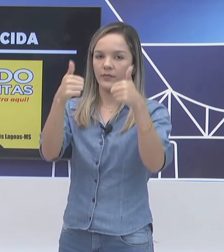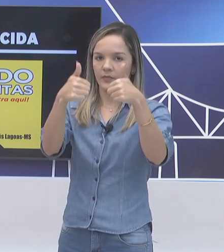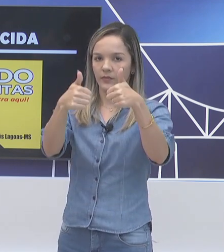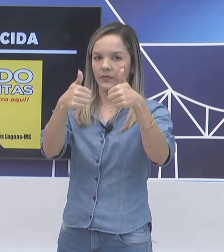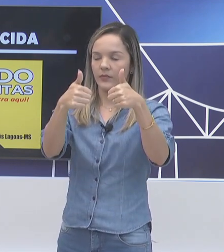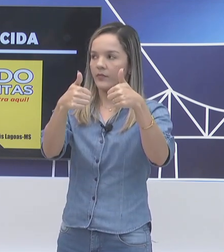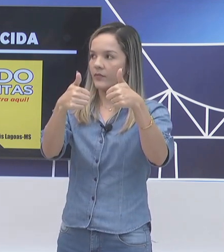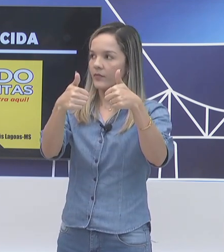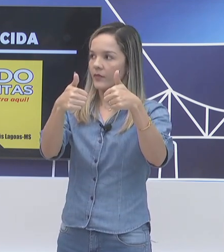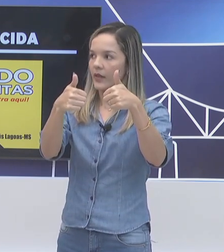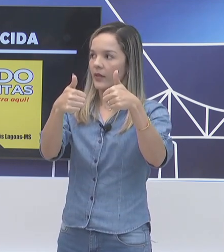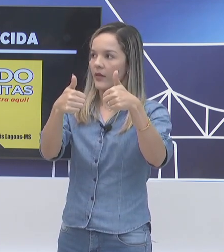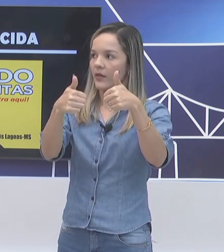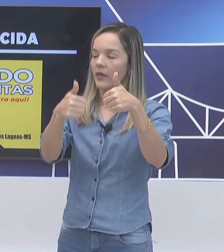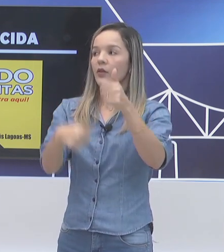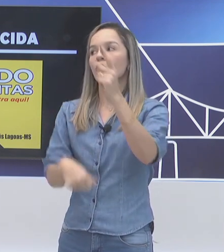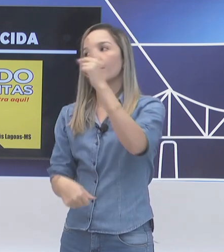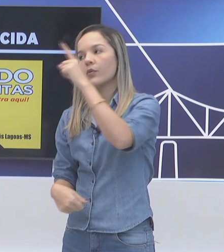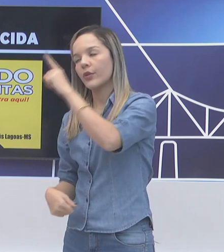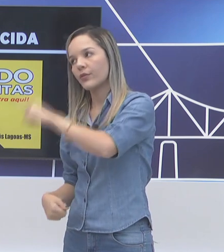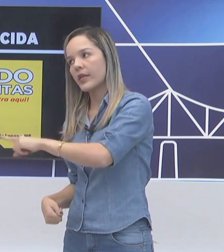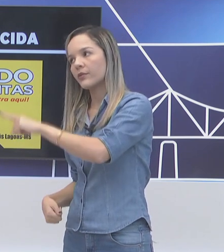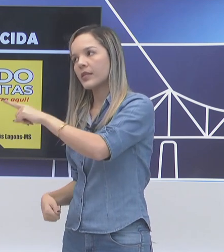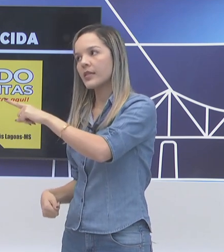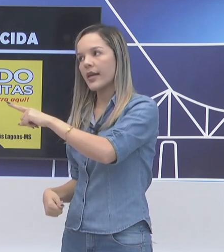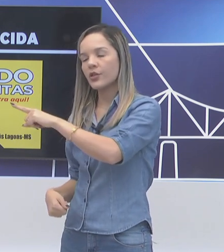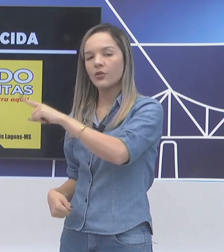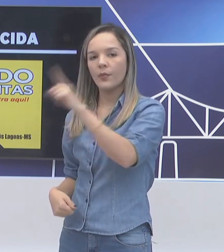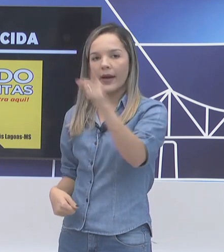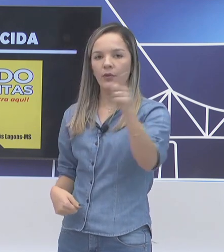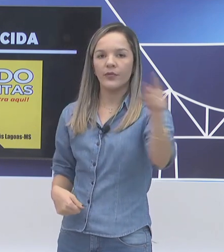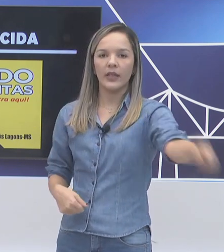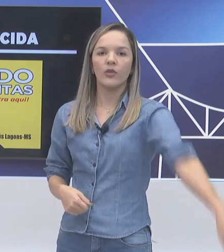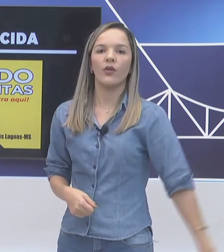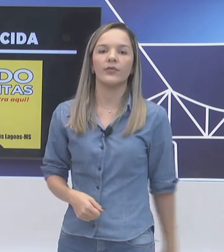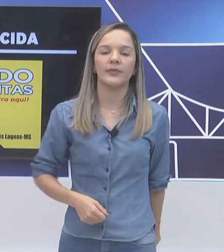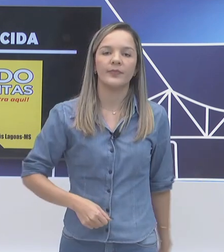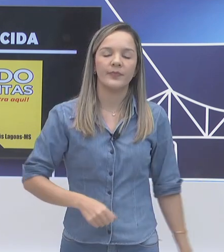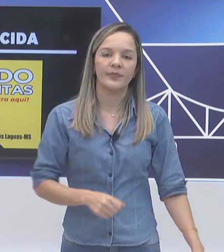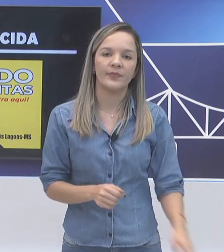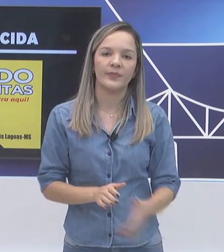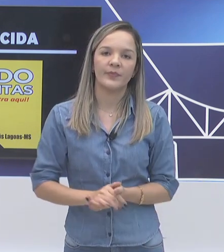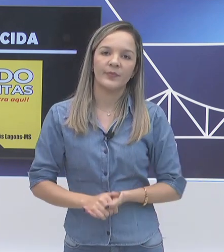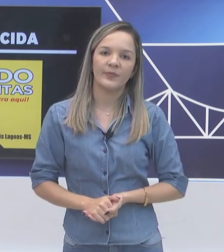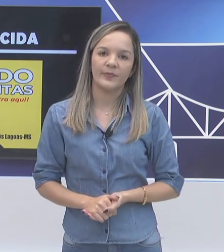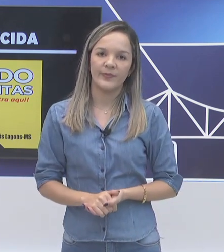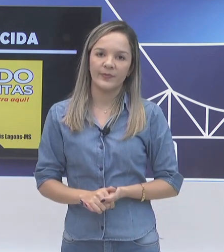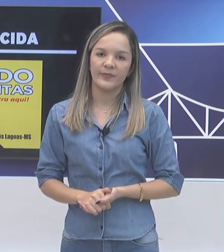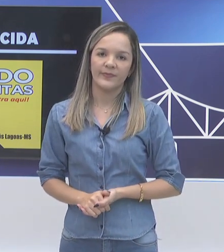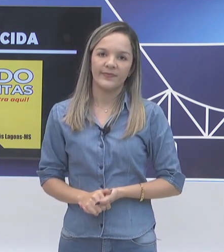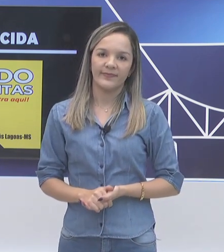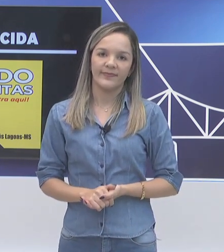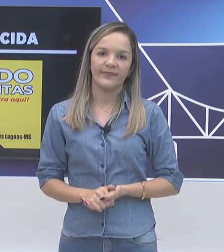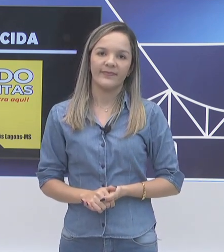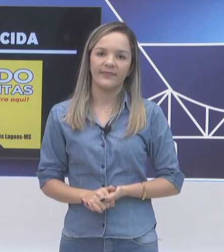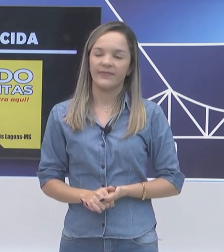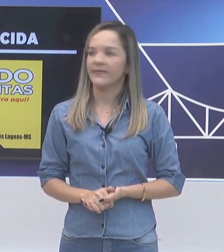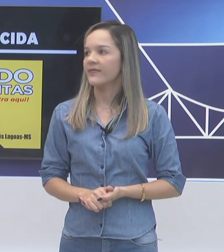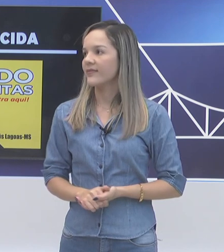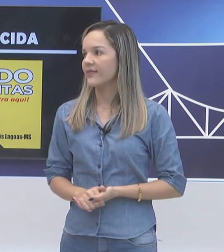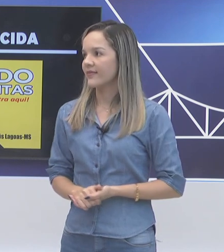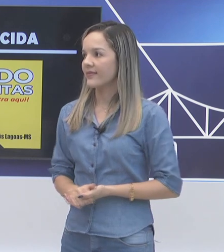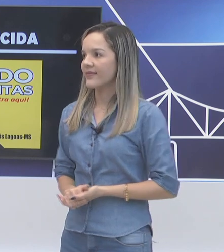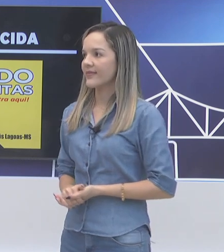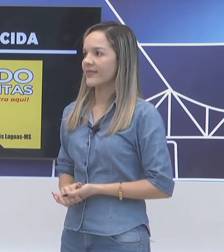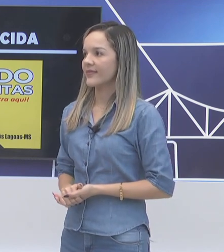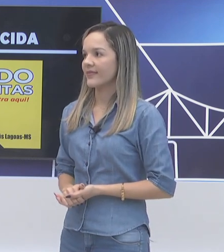RCN, na rua Euridio Chegas Cruz. Número 807, no bairro Vila Nova. 807, bairro Vila Nova. Você tira o voucher, aí você